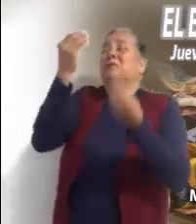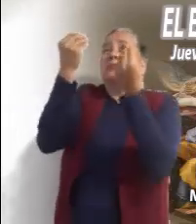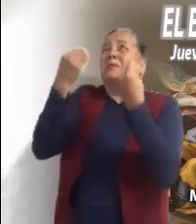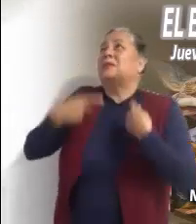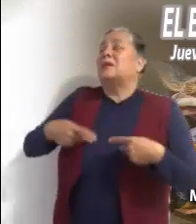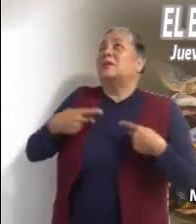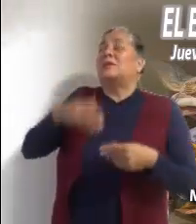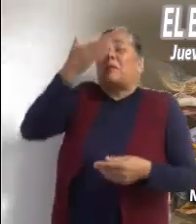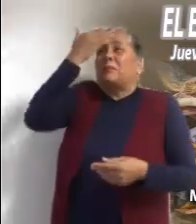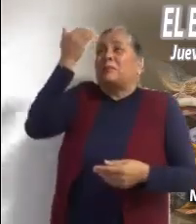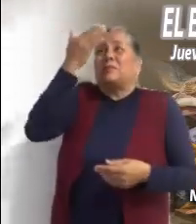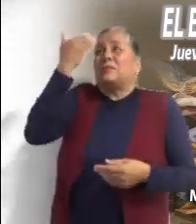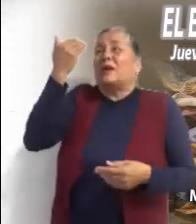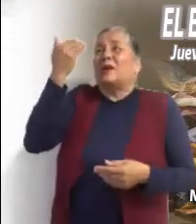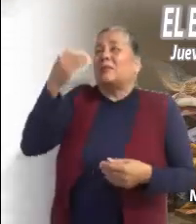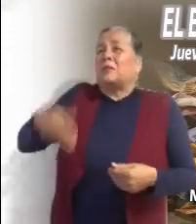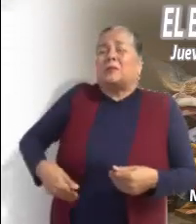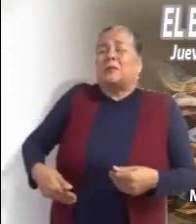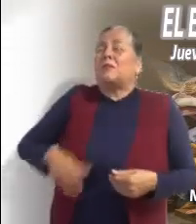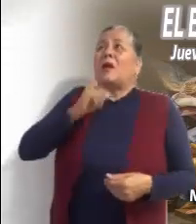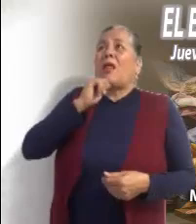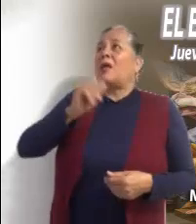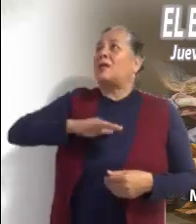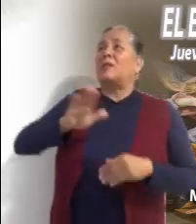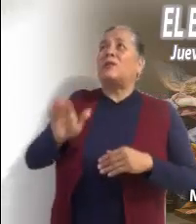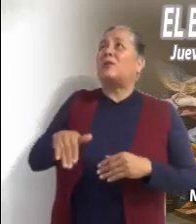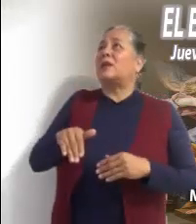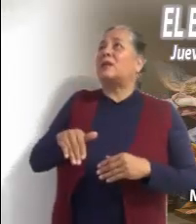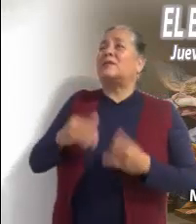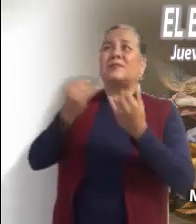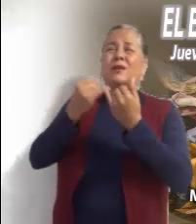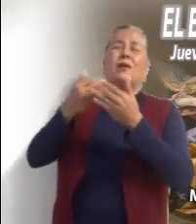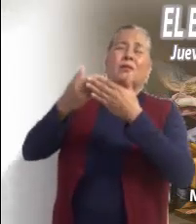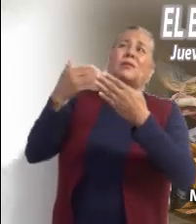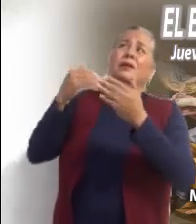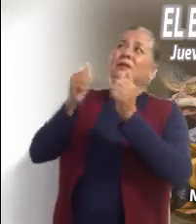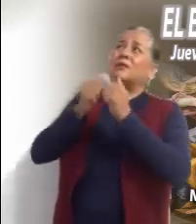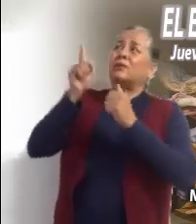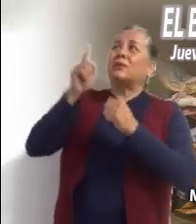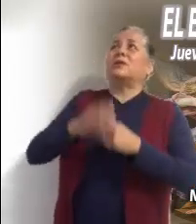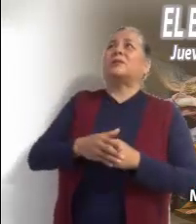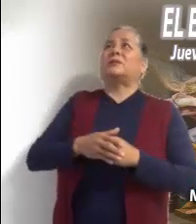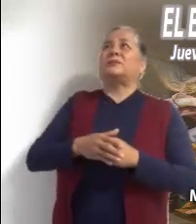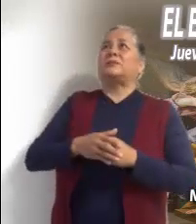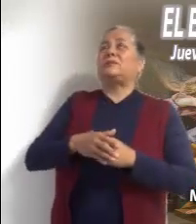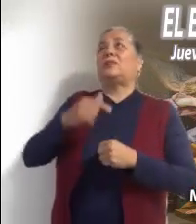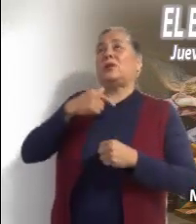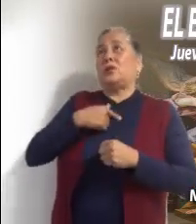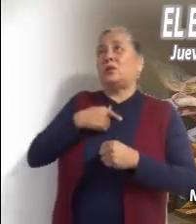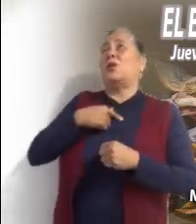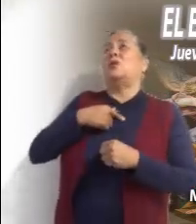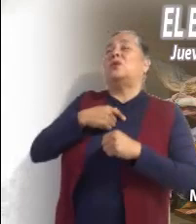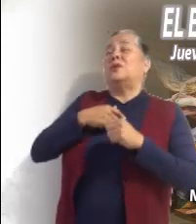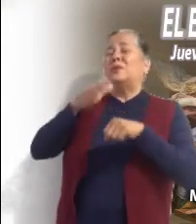Igual que aquellos inocentes Unidos a tu nacimiento y tu huida Por tanta sangre